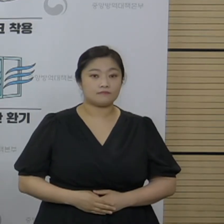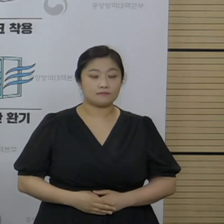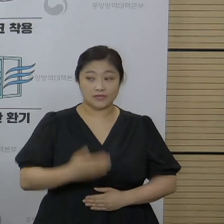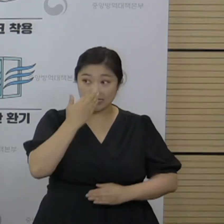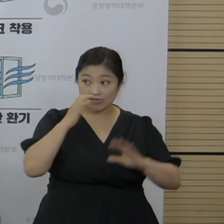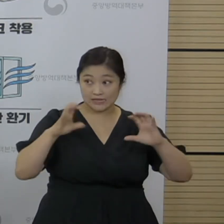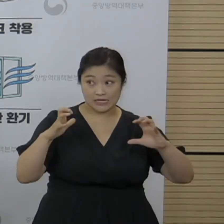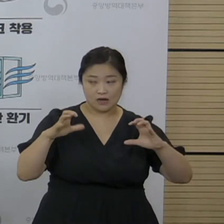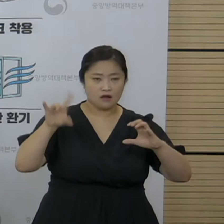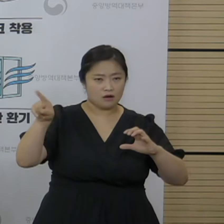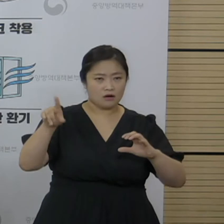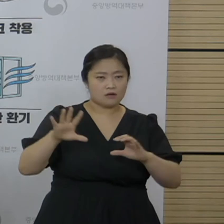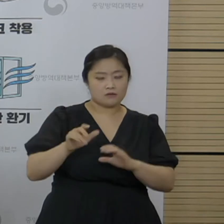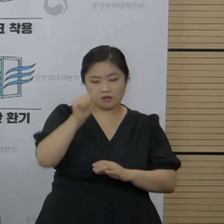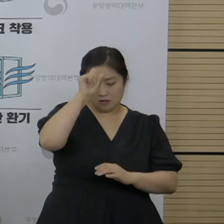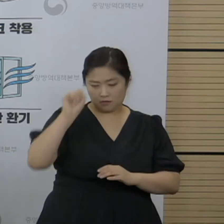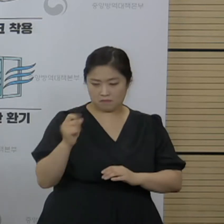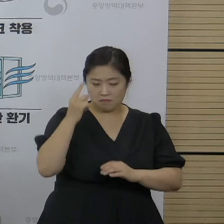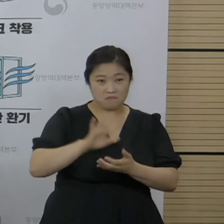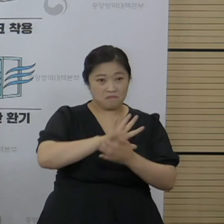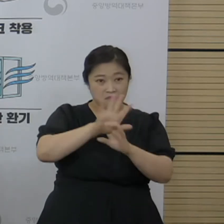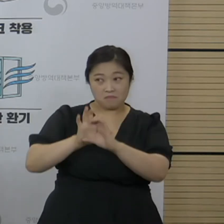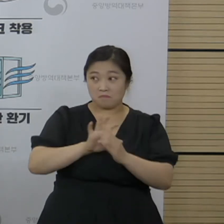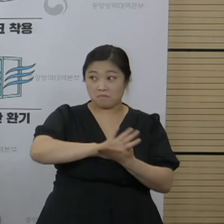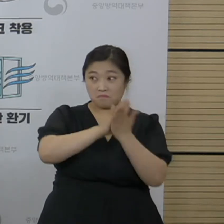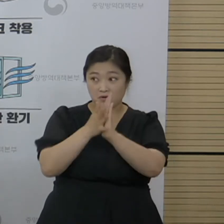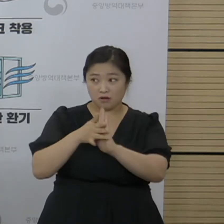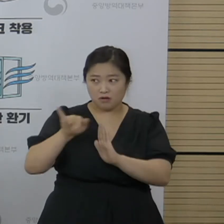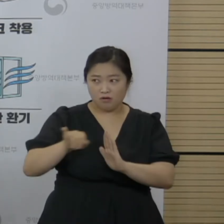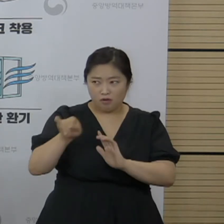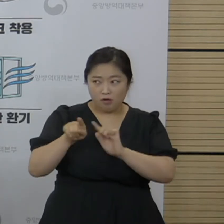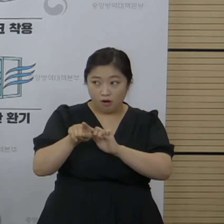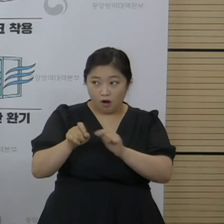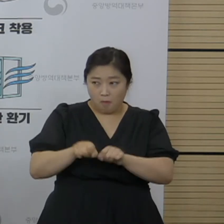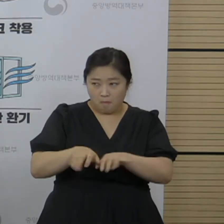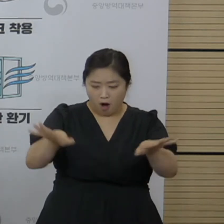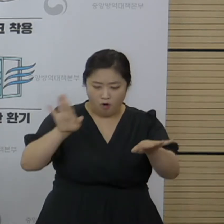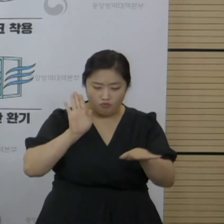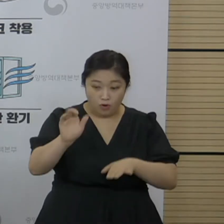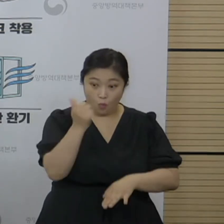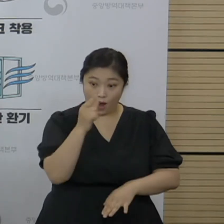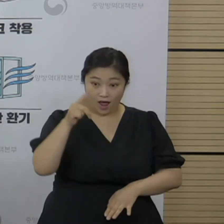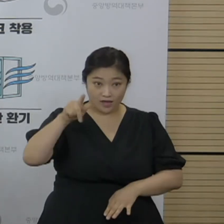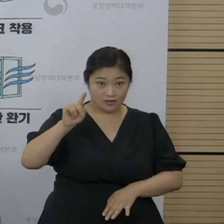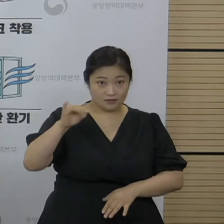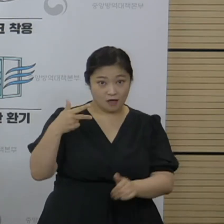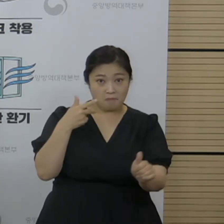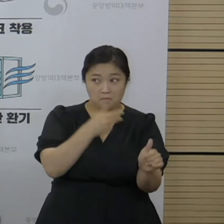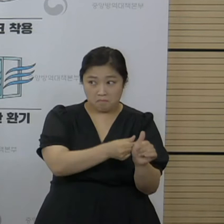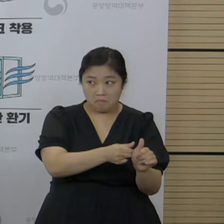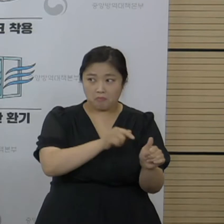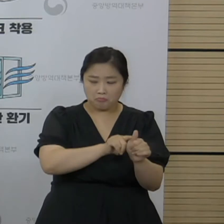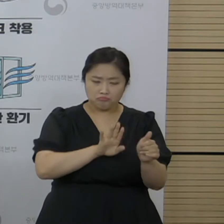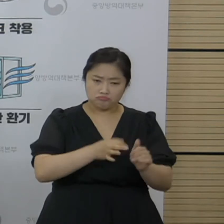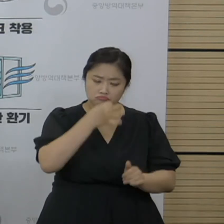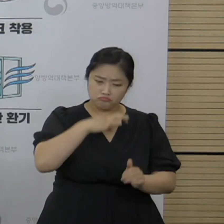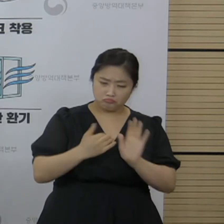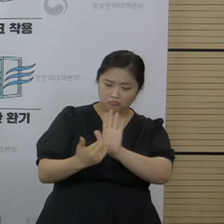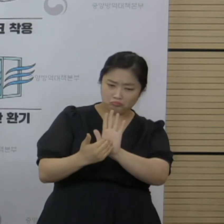이스라엘에서 델타 변이 확산 후에 화이자 백신 예방 효능이 60%대로 하락했다라는 연구 결과가